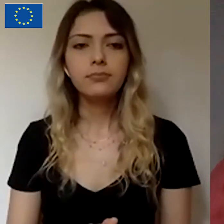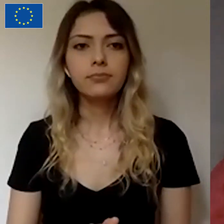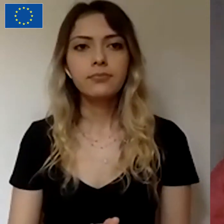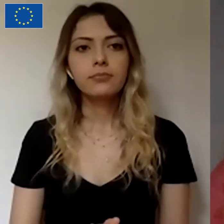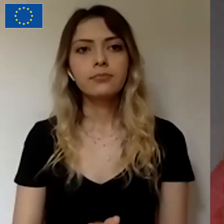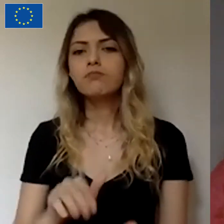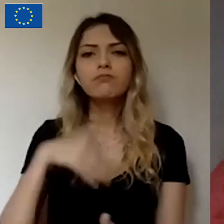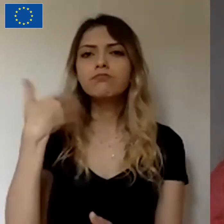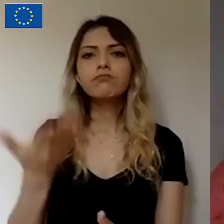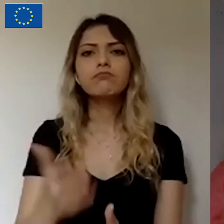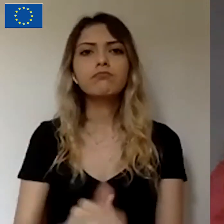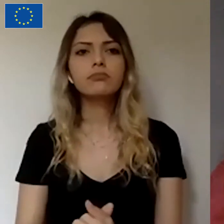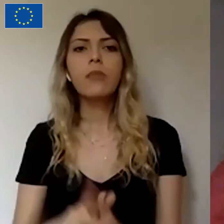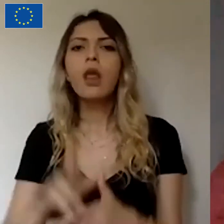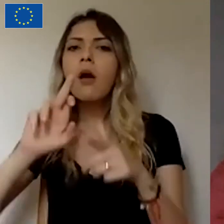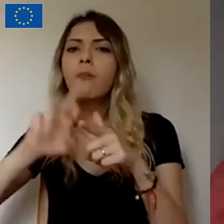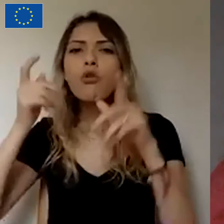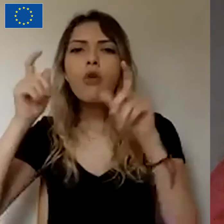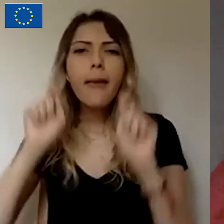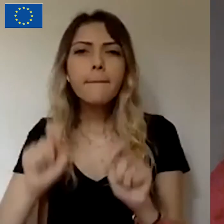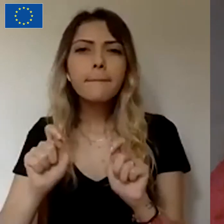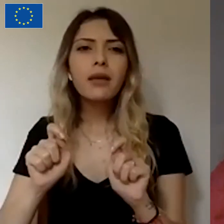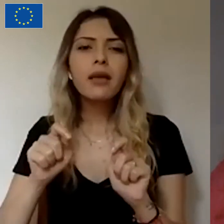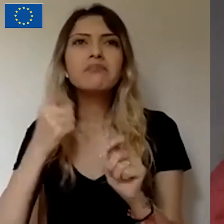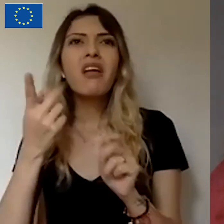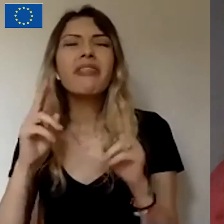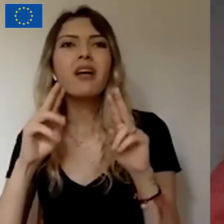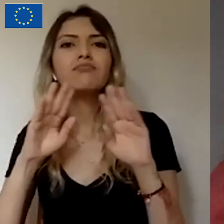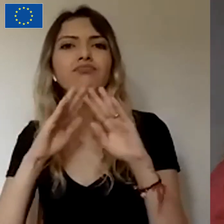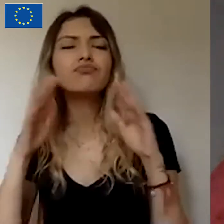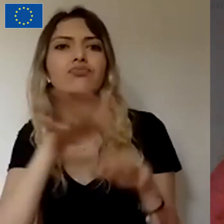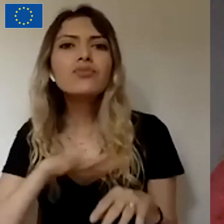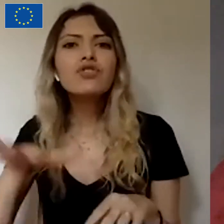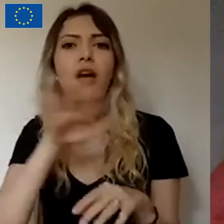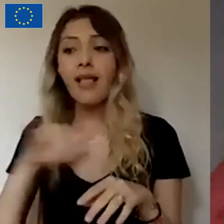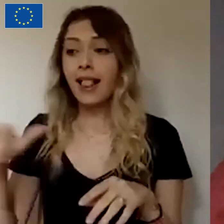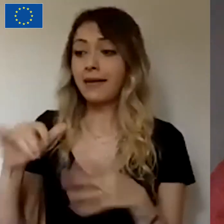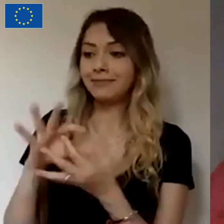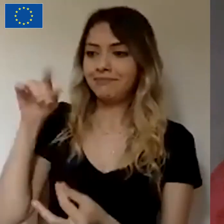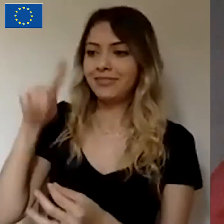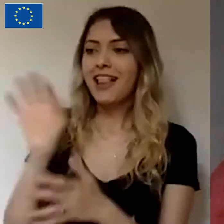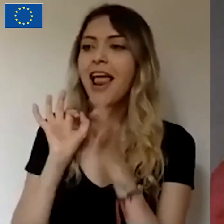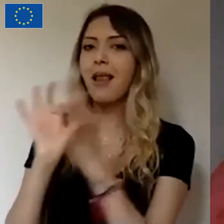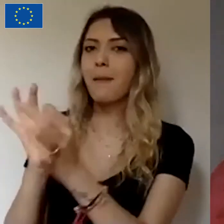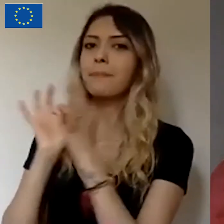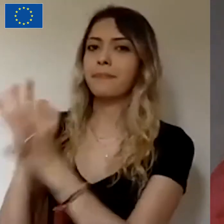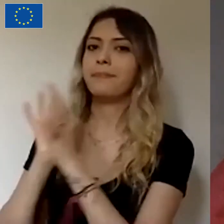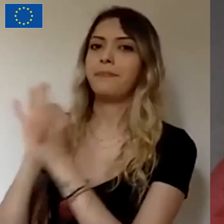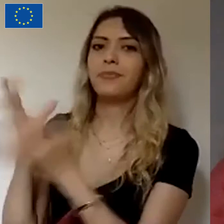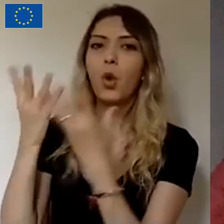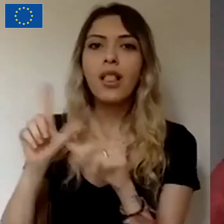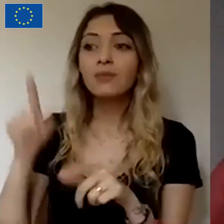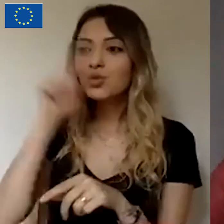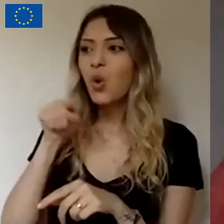Sonrasında proje oluştururken bir yandan aslında çevrenizdeki yakın insanlarla iletişime geçmeniz gerekiyor. Onlardan destek,